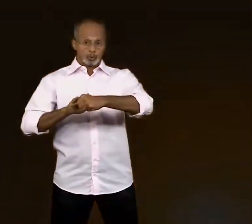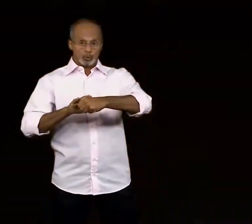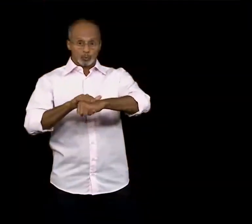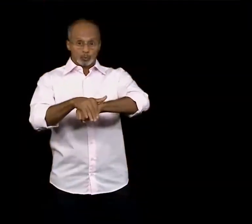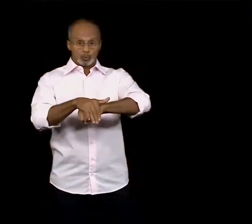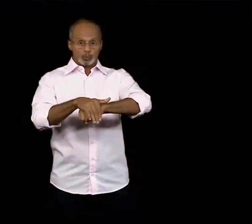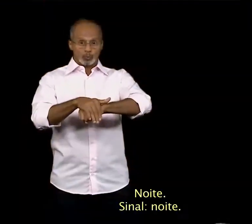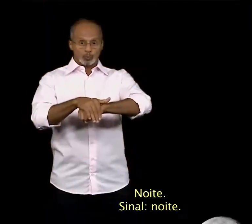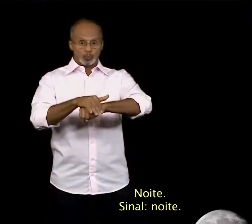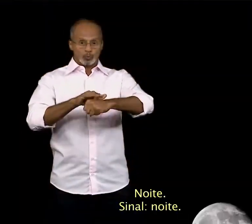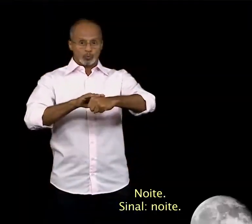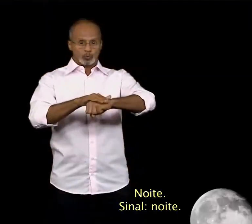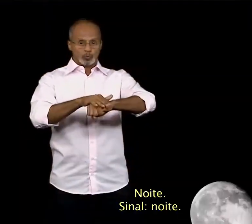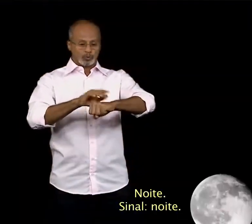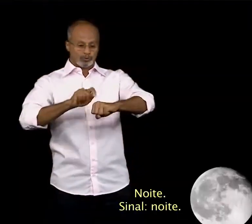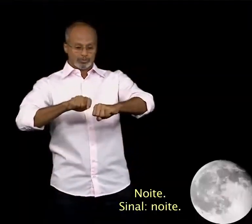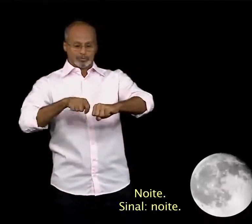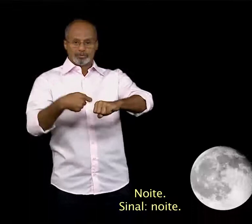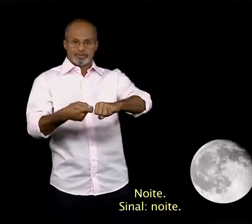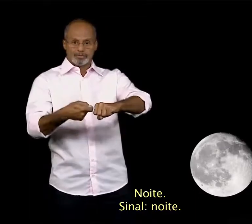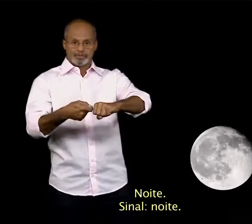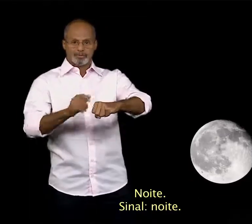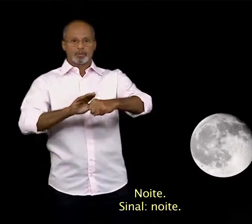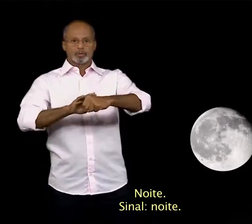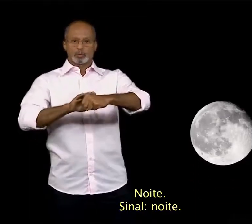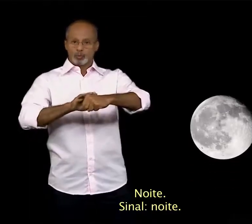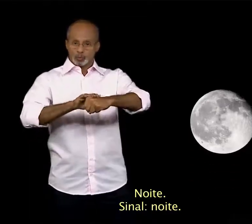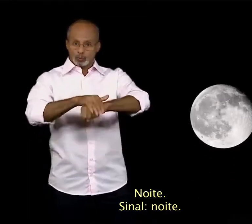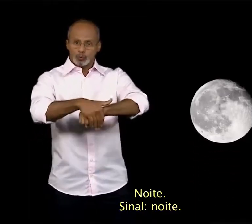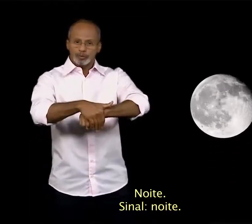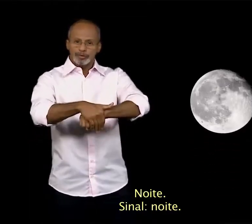Noite, sinal, noite.